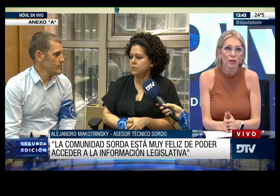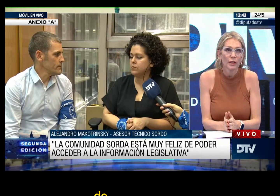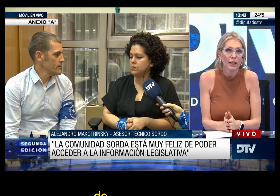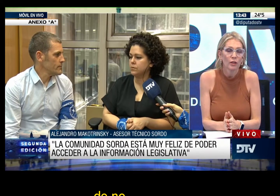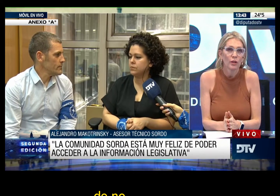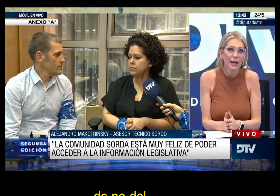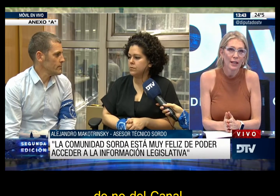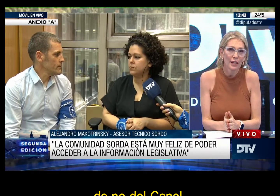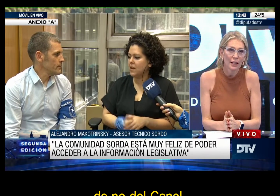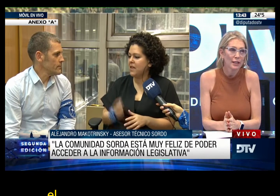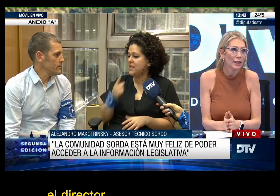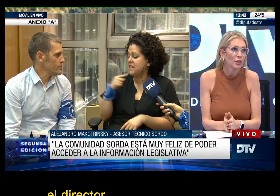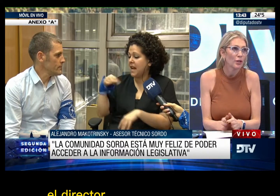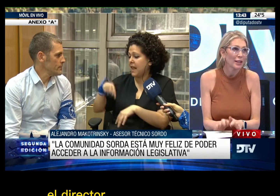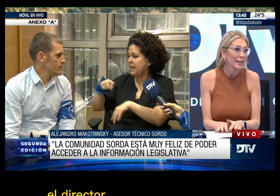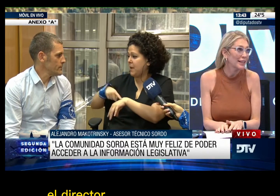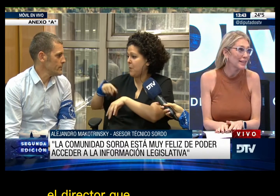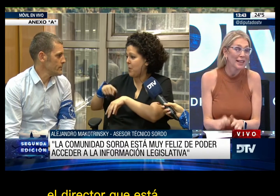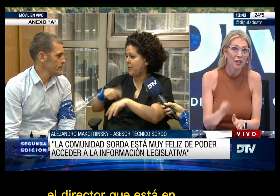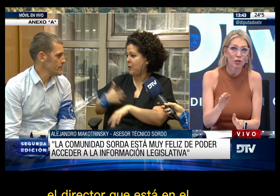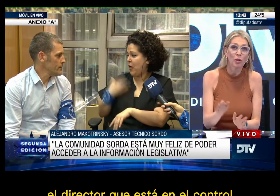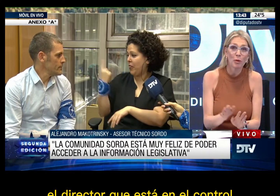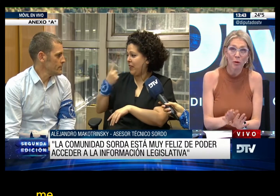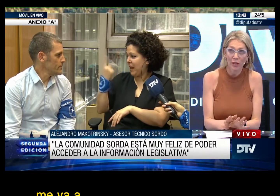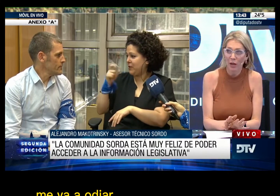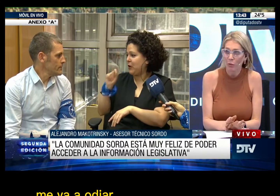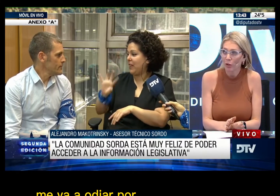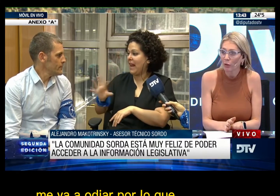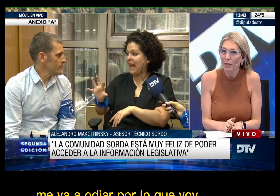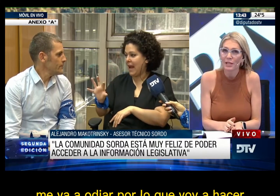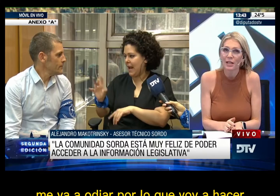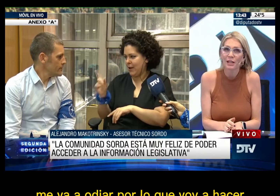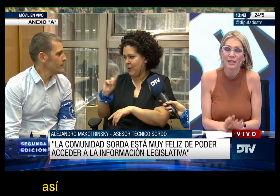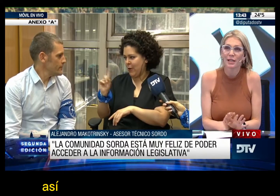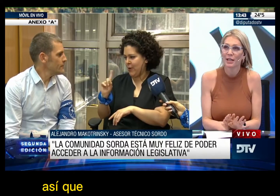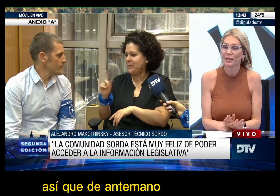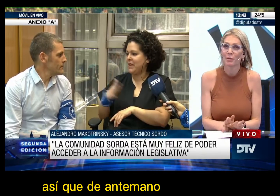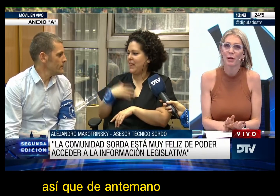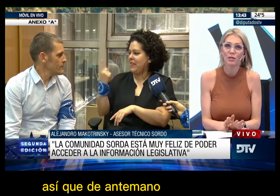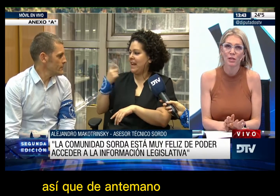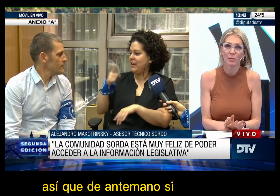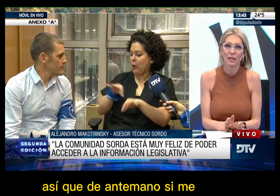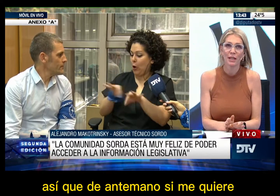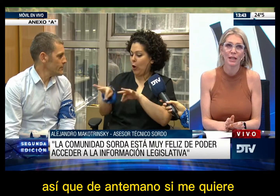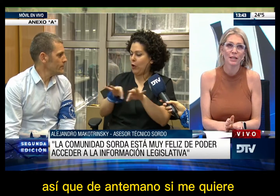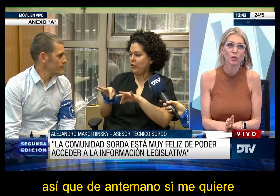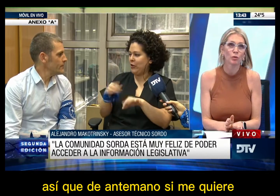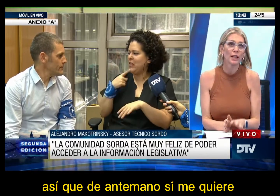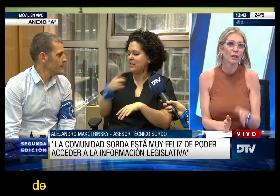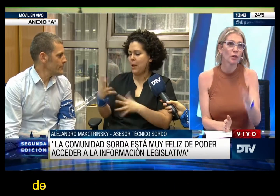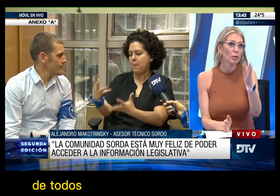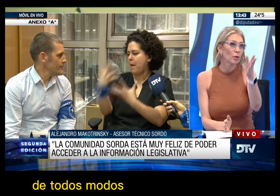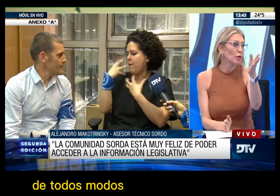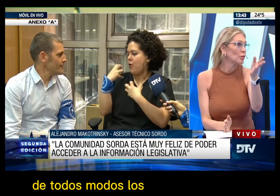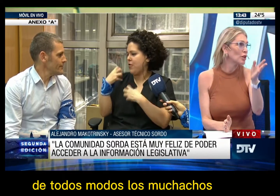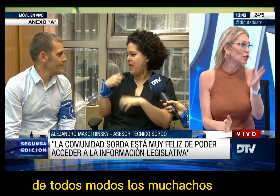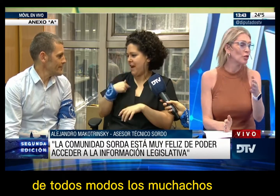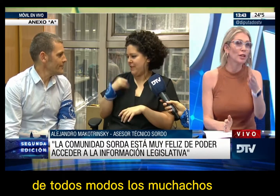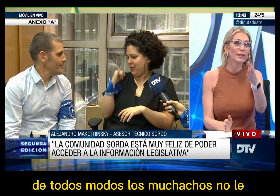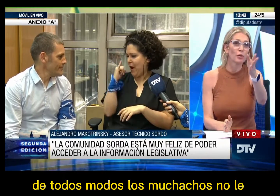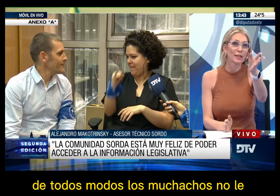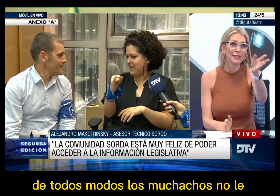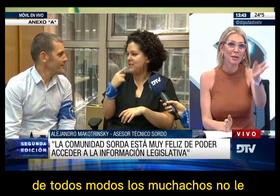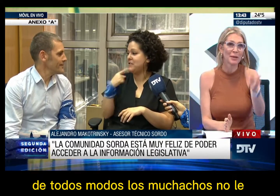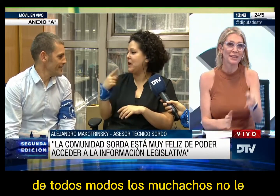director, no del canal, el director que está en el control me va a odiar por lo que voy a hacer así que de antemano si me quiere insultar, de todos modos los